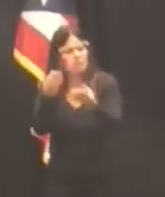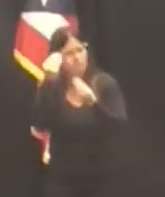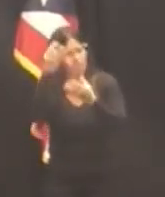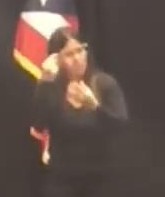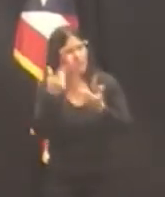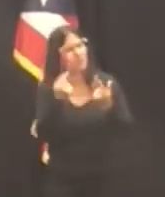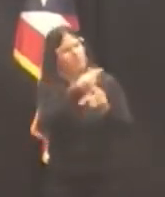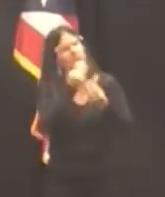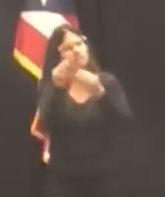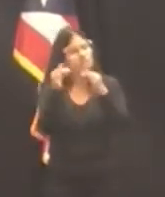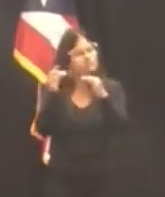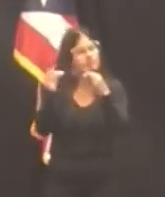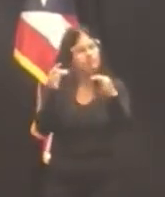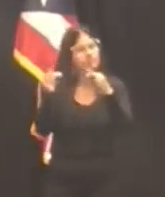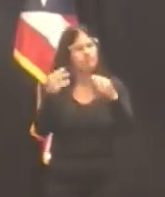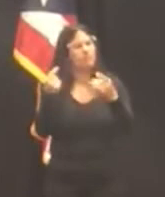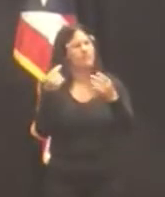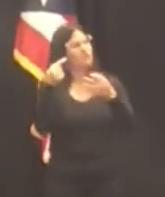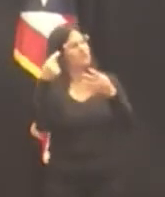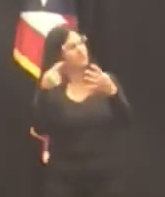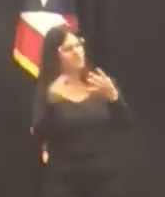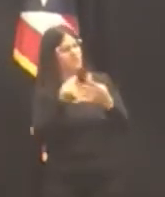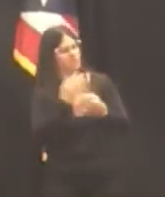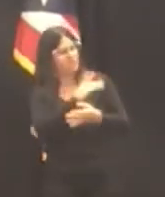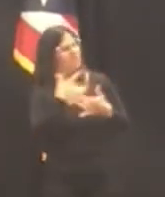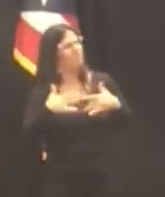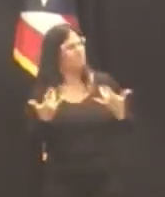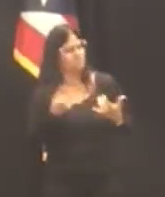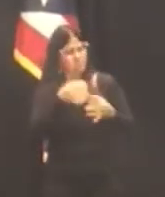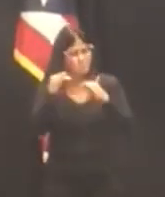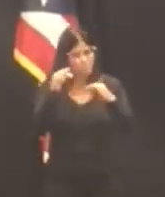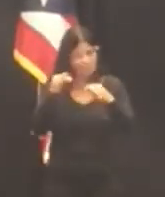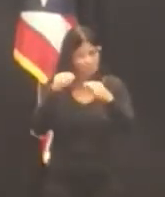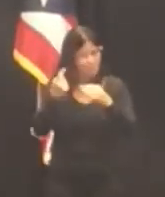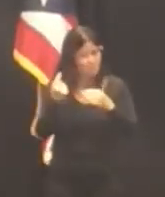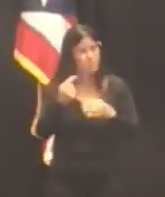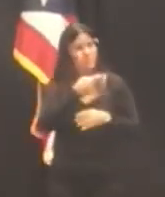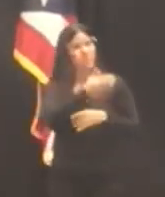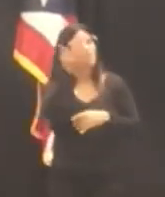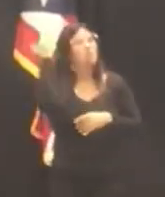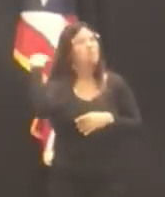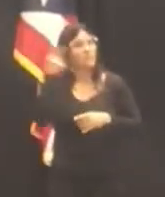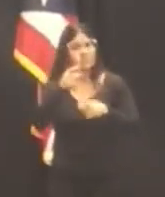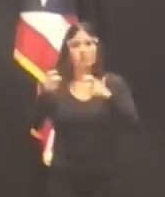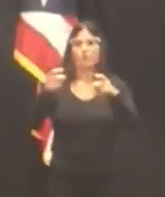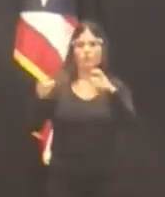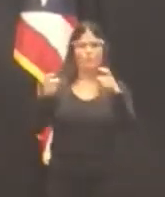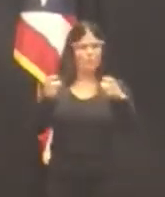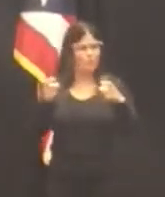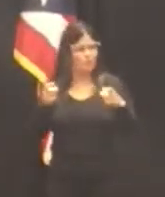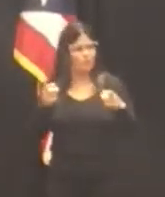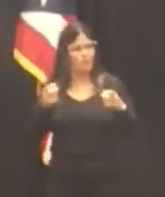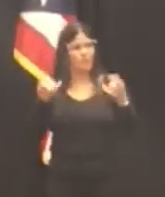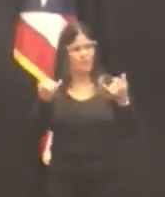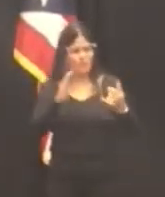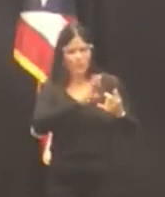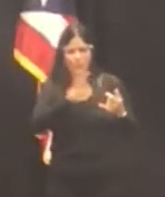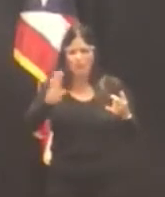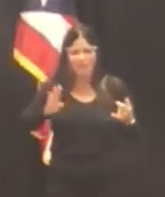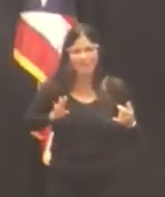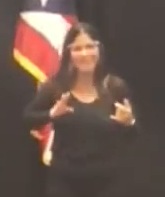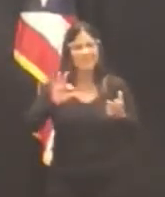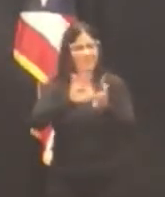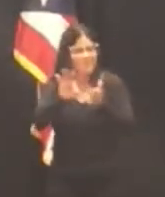Lucena Zavala fue miembro y presidió la Junta de Contabilidad del 2002